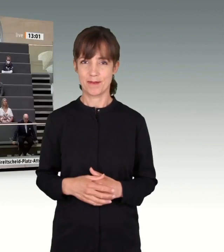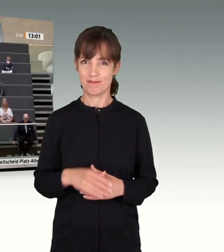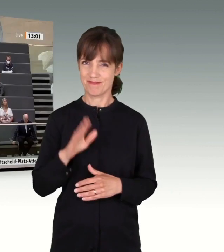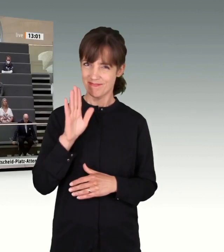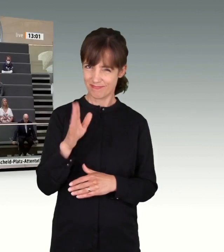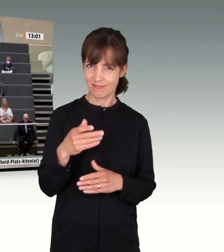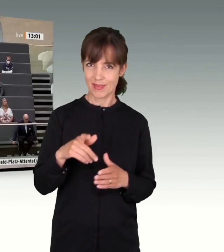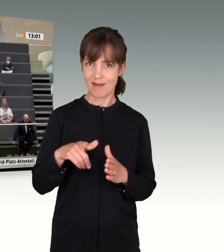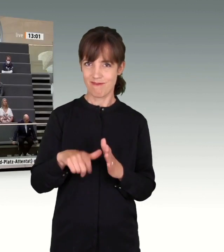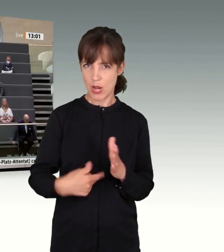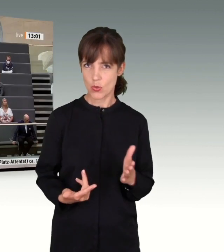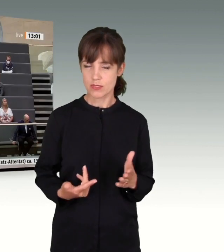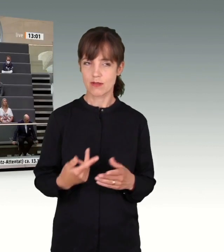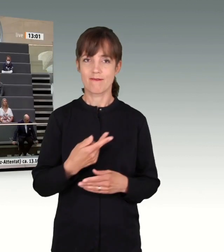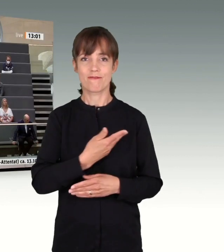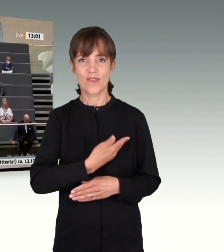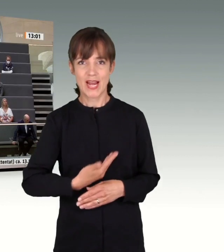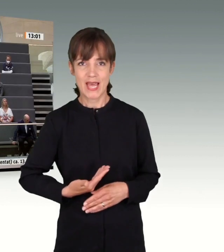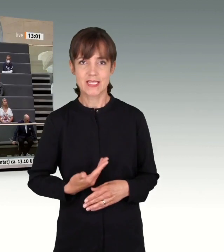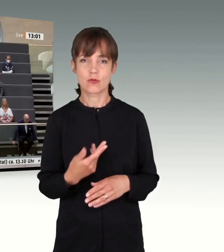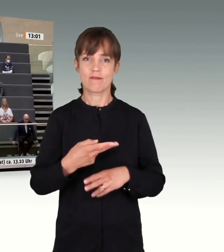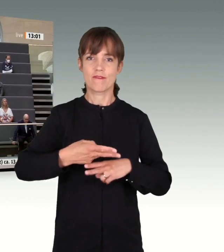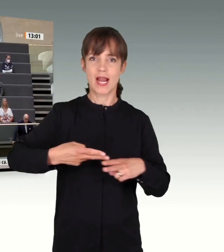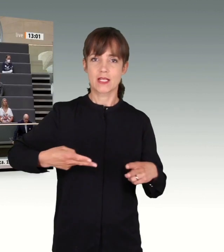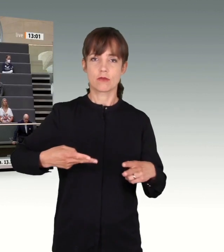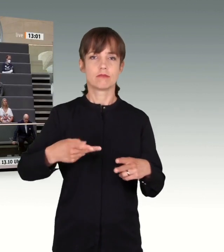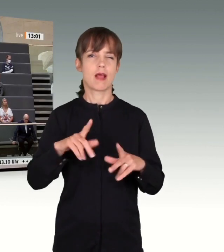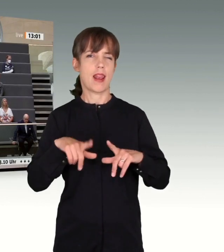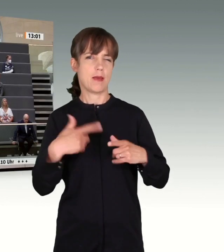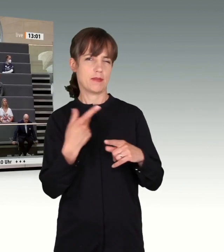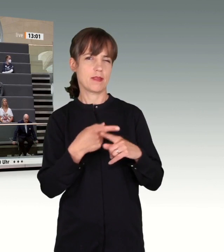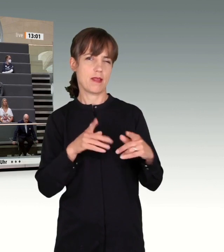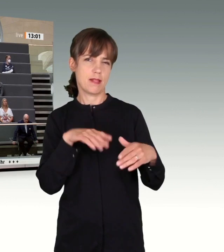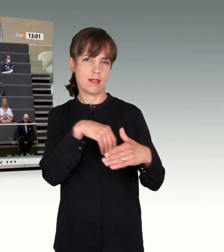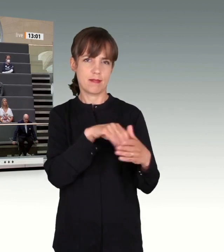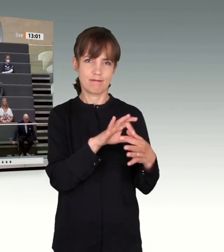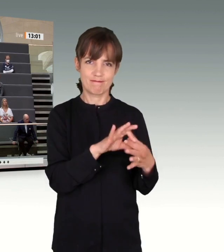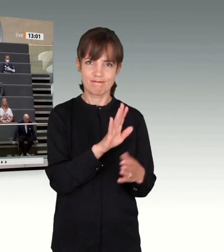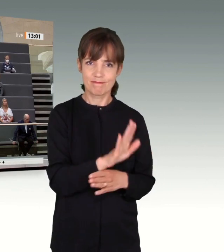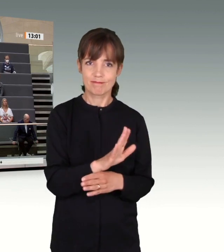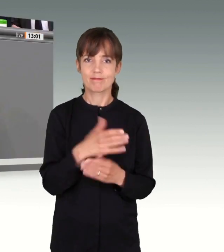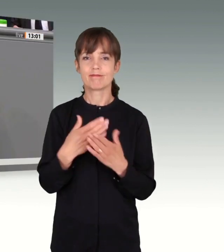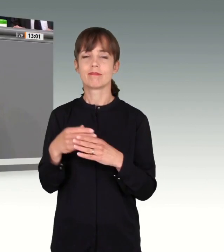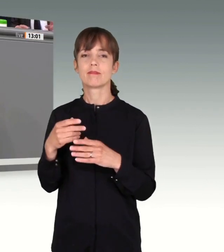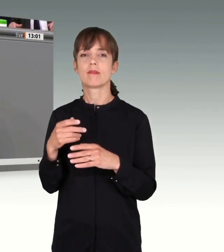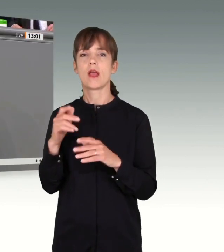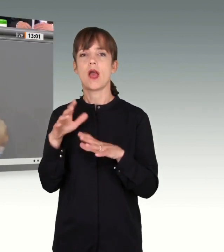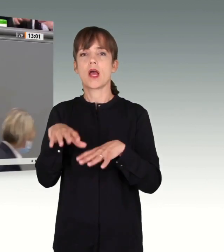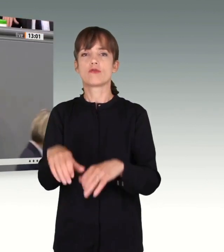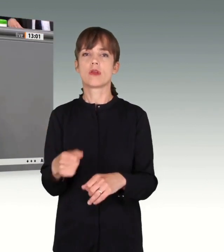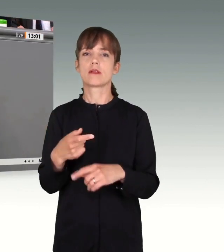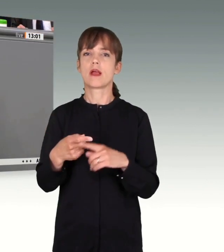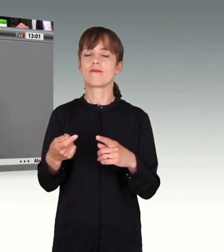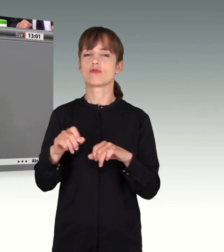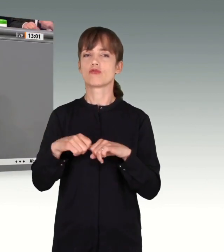Ihre Verletzung, Teil Ihres Lebens ist, so ist dieser Anschlag Teil der Staatsgeschichte der Bundesrepublik Deutschland